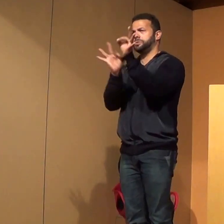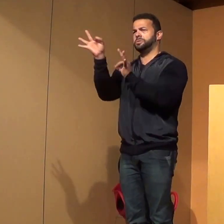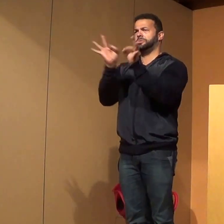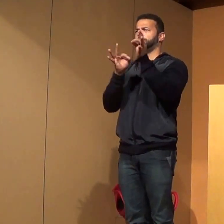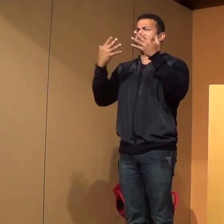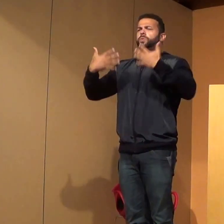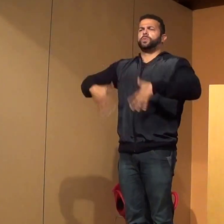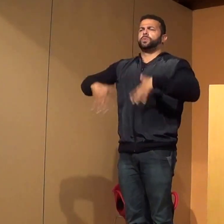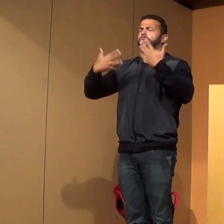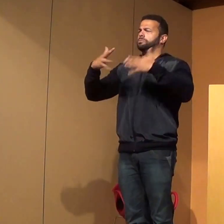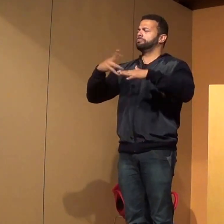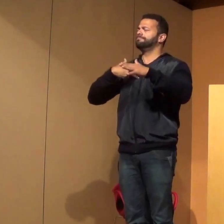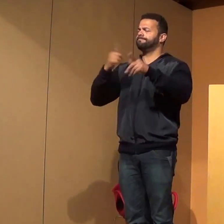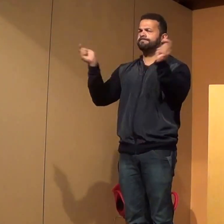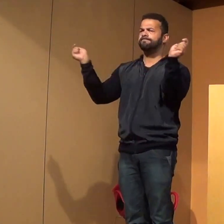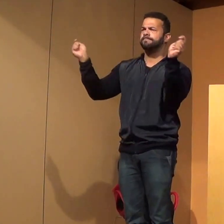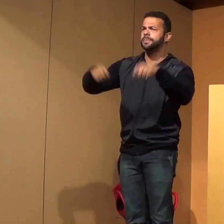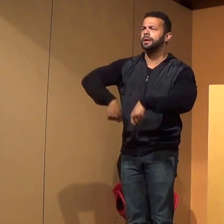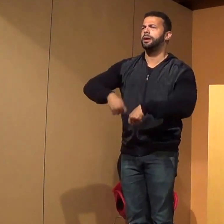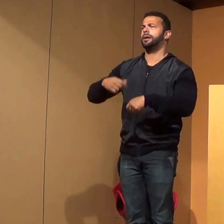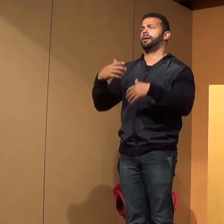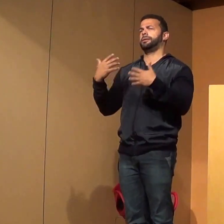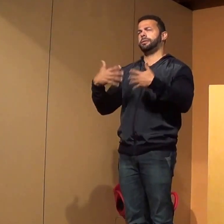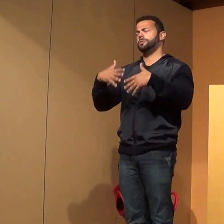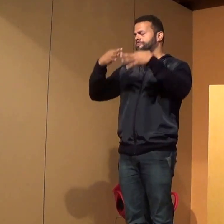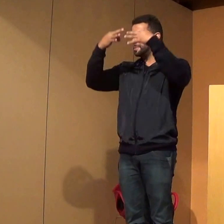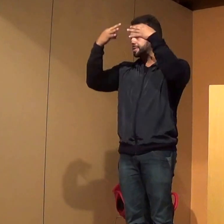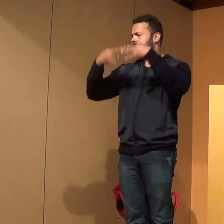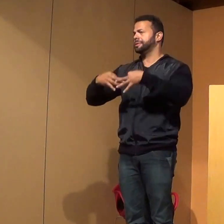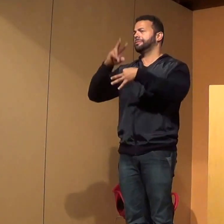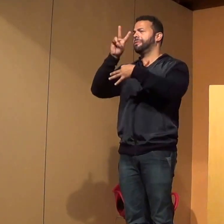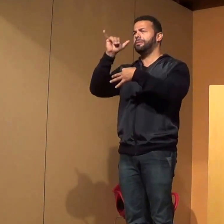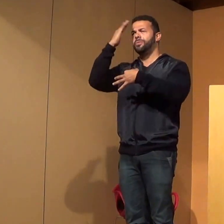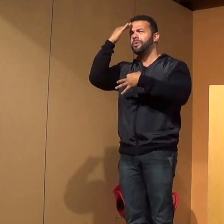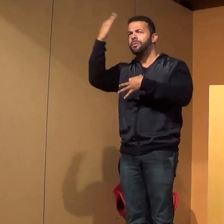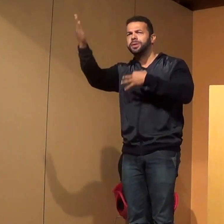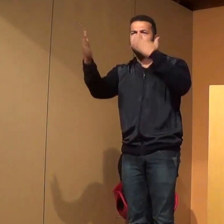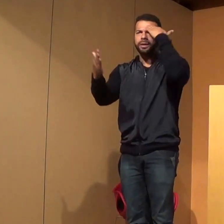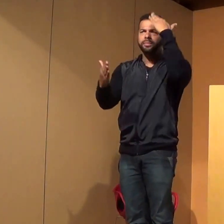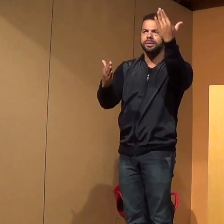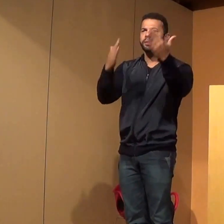potência, com muita galardia. Ok? Muito obrigado.